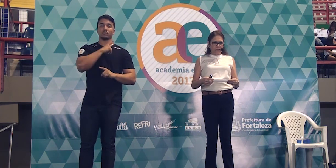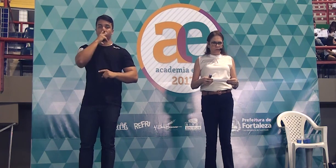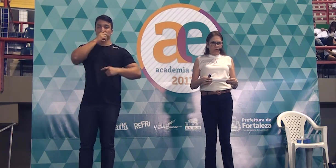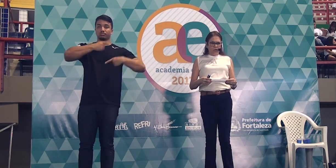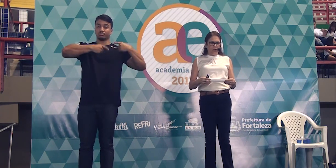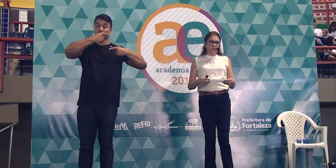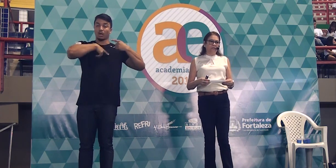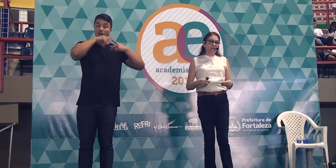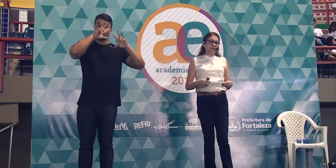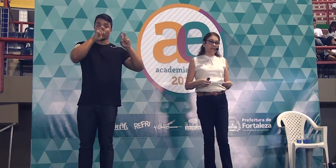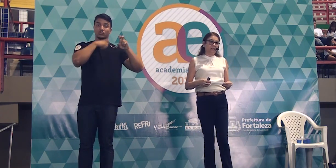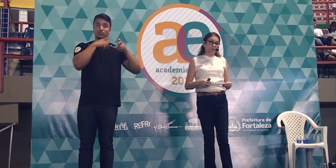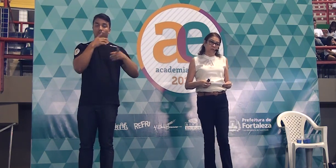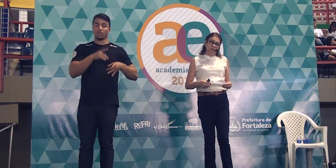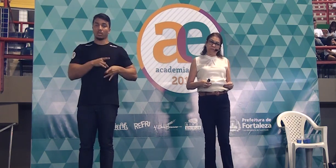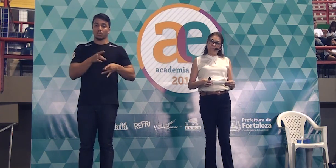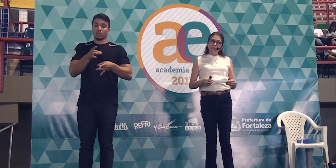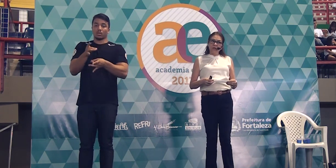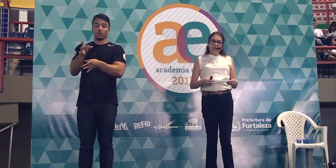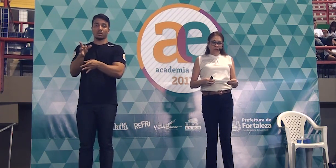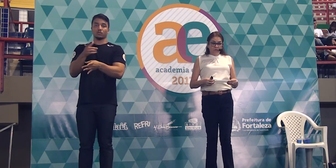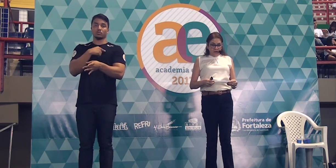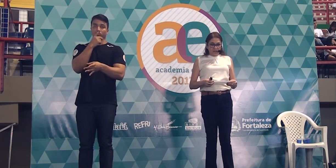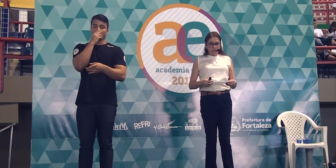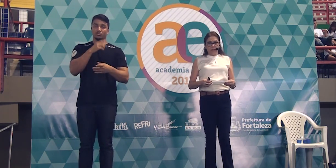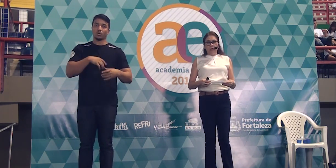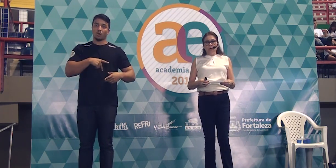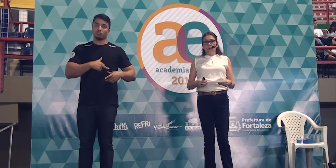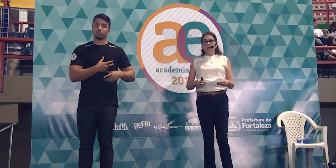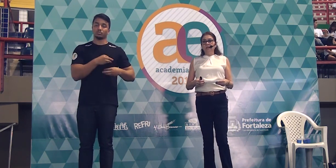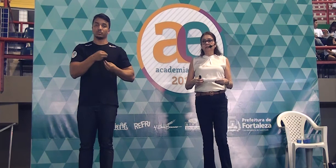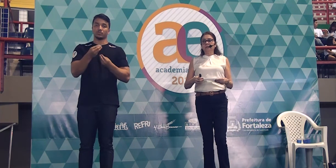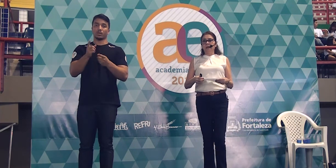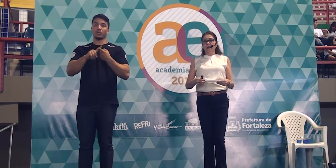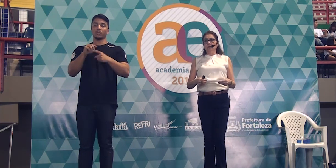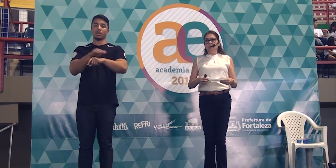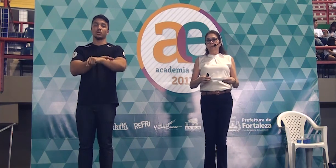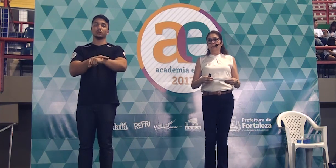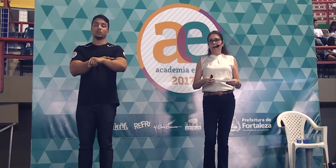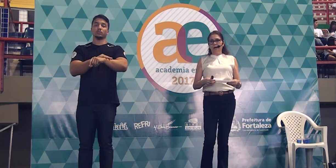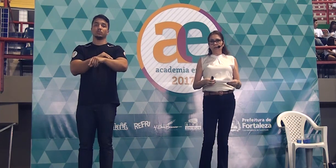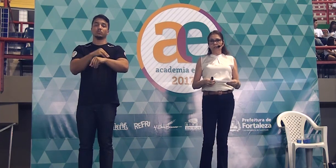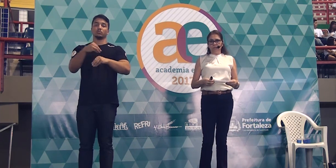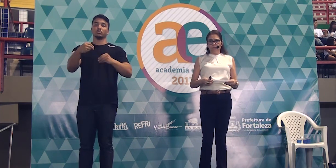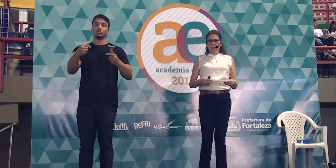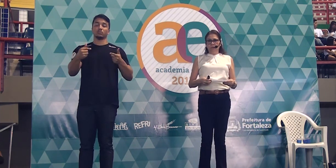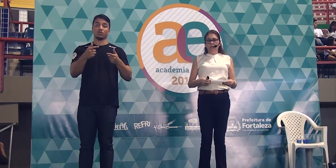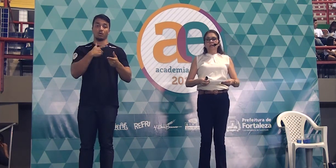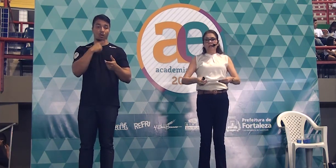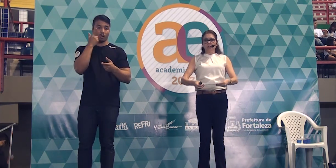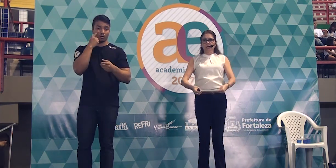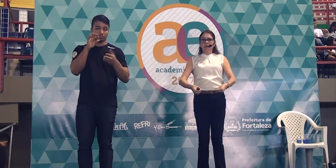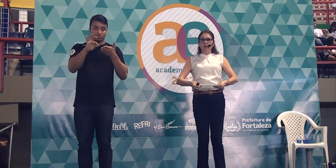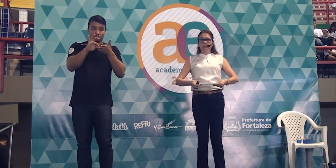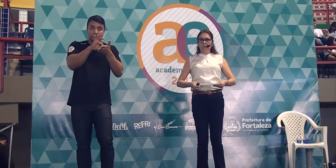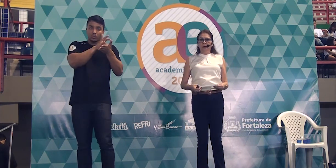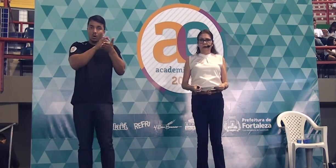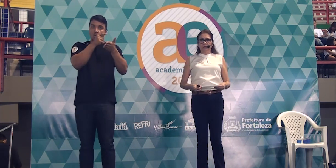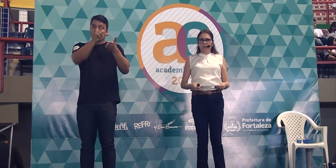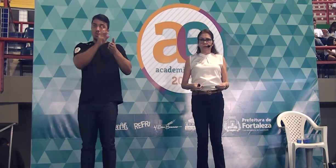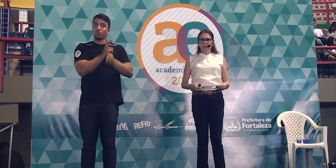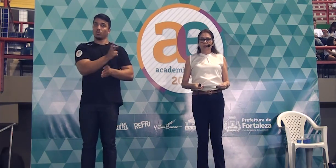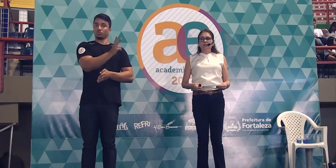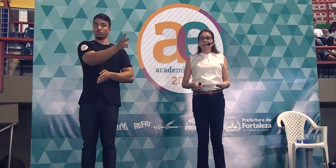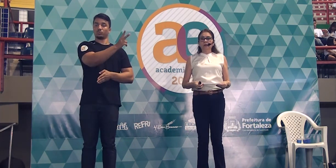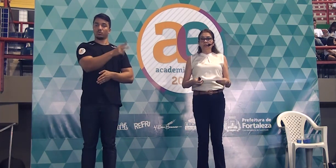a doação de órgãos e tecidos. Veja que eu risquei uma parte e deixei a outra